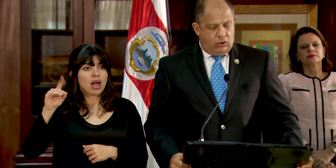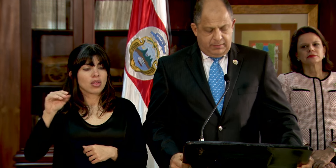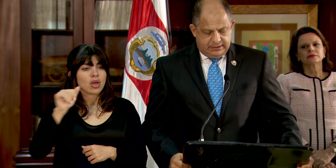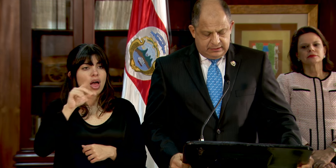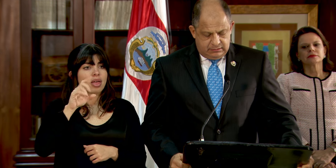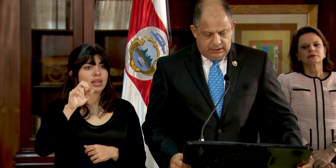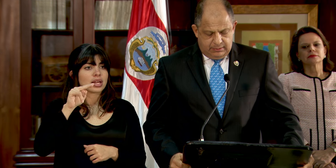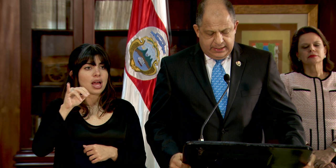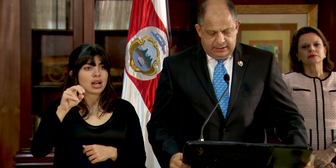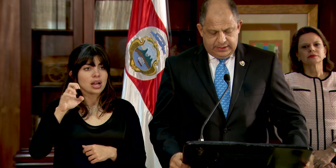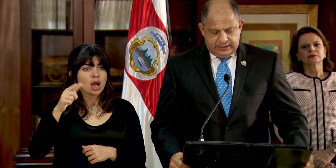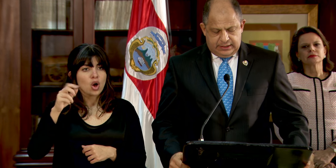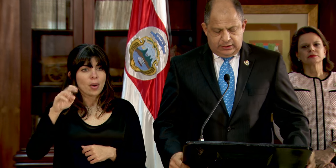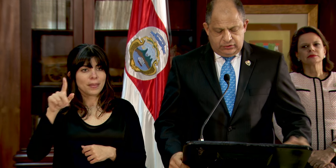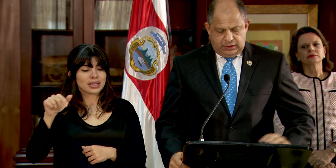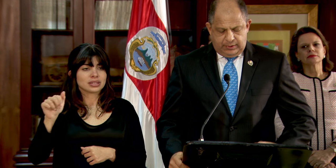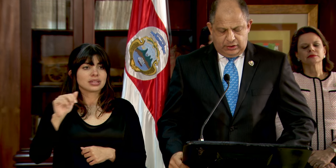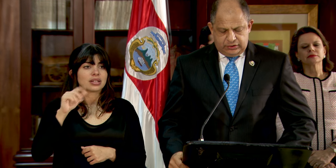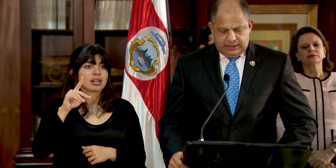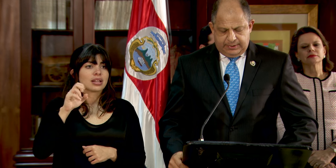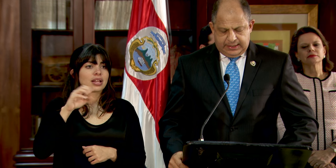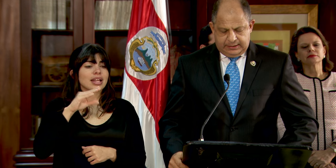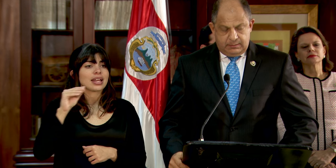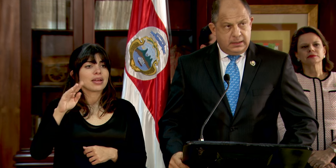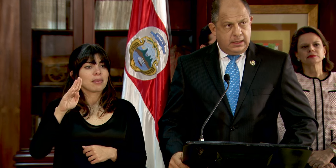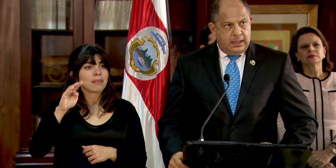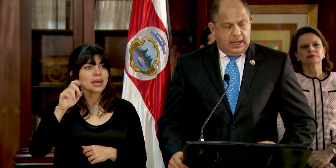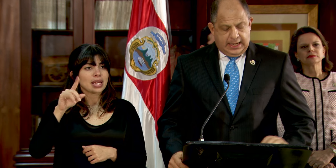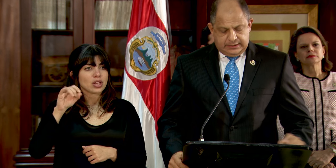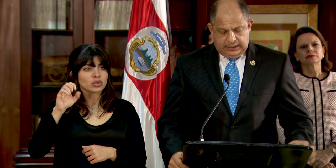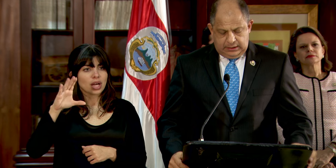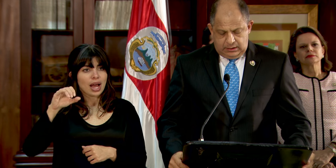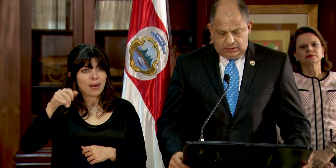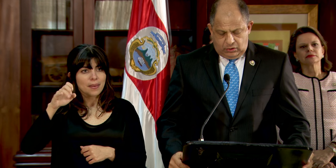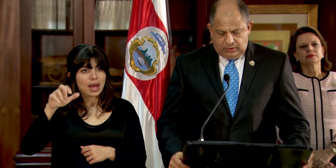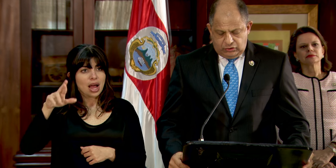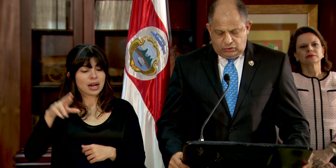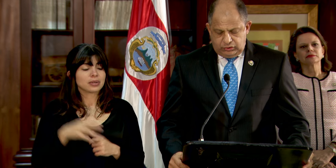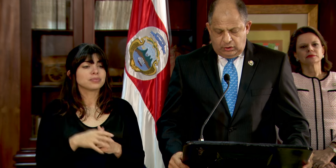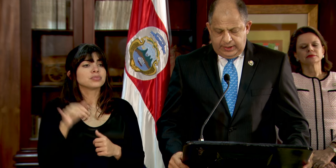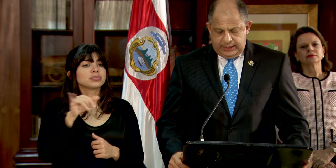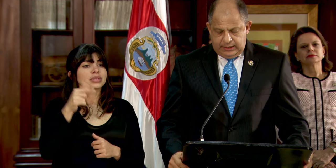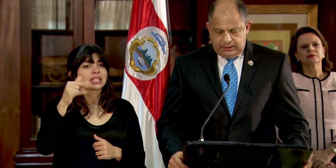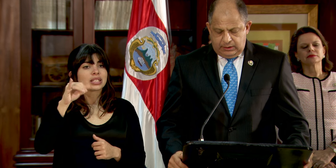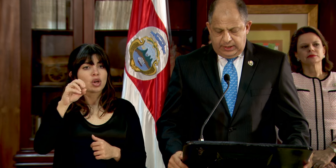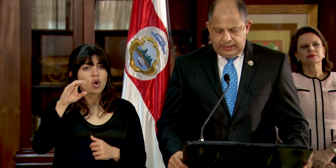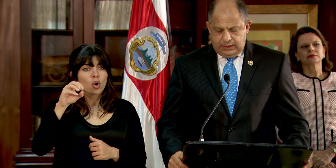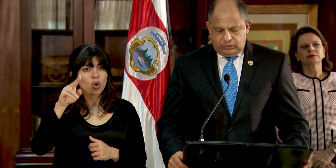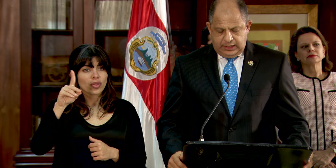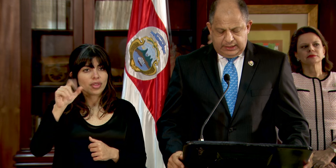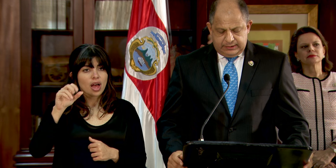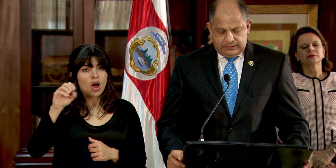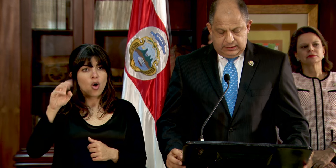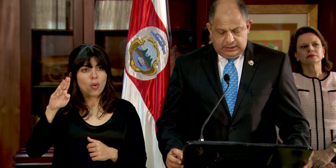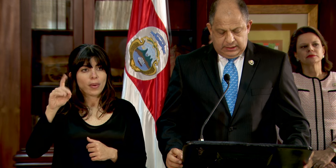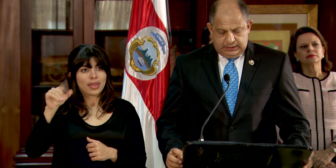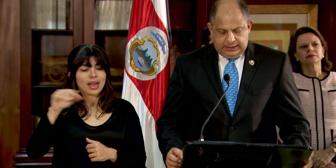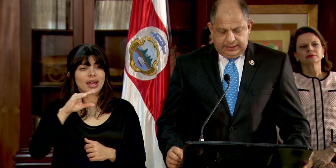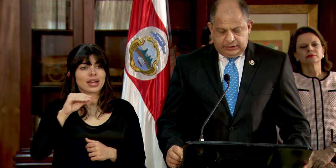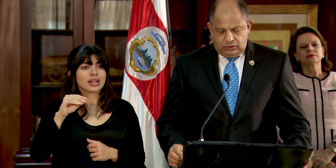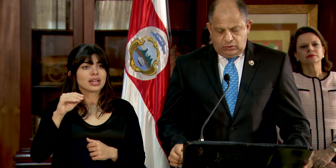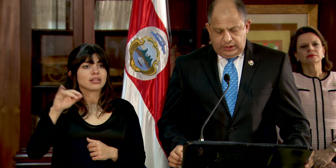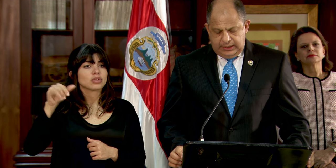Adriana Gómez, Ivania Ballesteros y Beríosca Béjar, así como a Yoconda Oveda y Eugenia Gutiérrez,